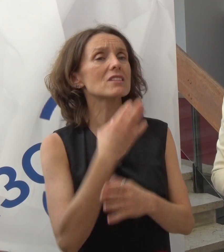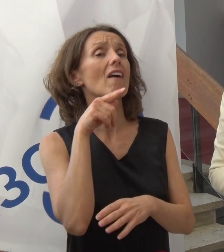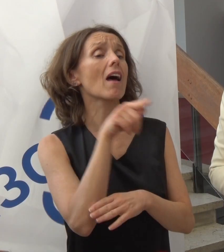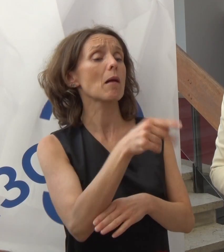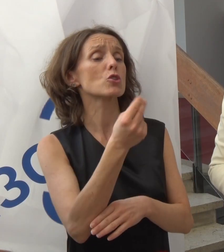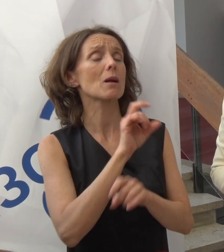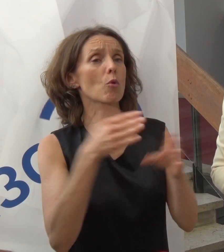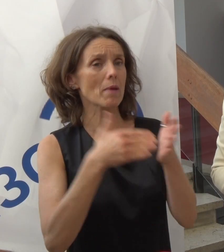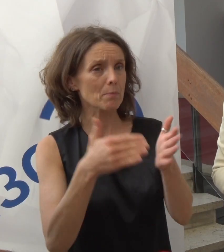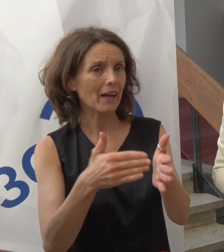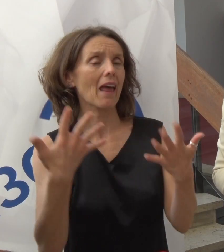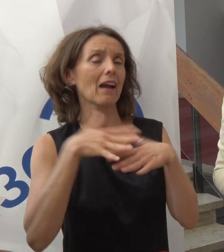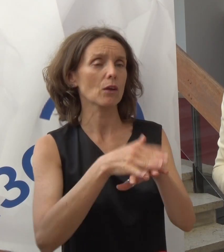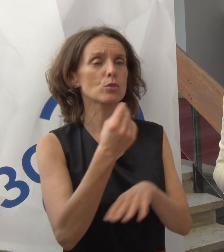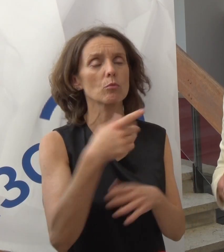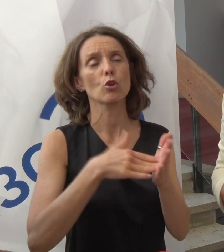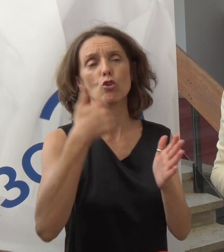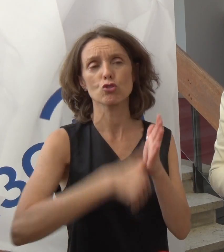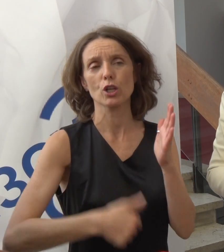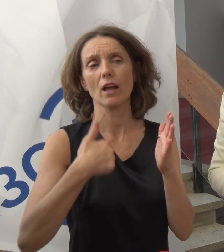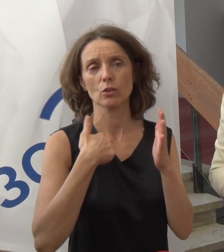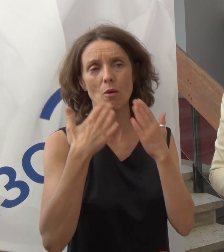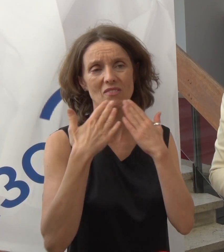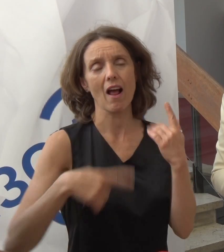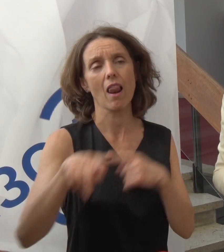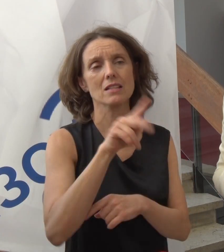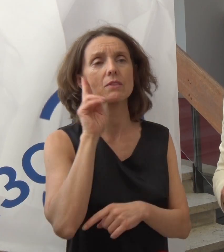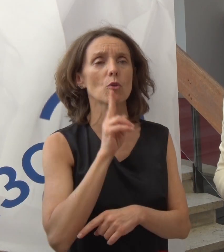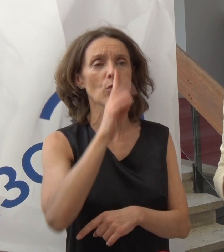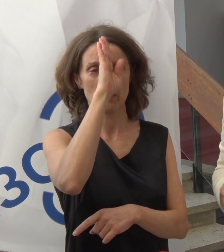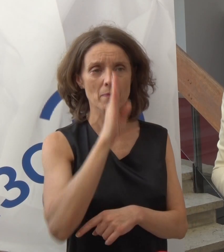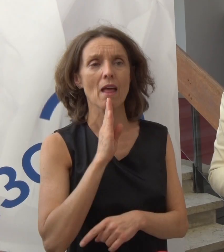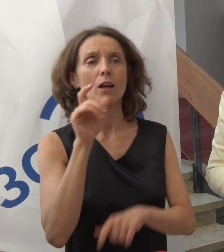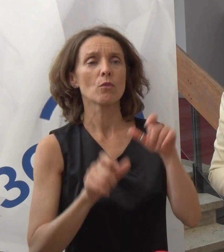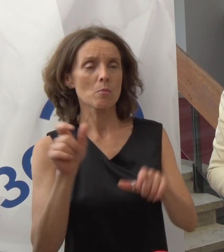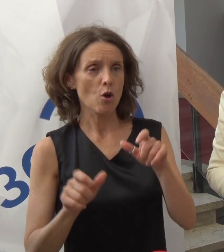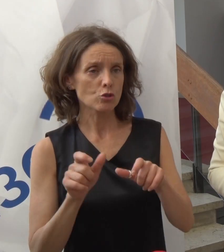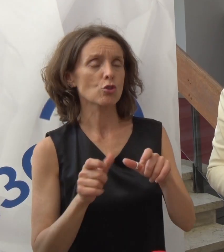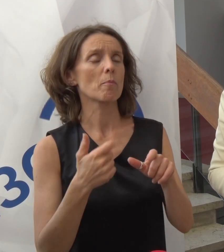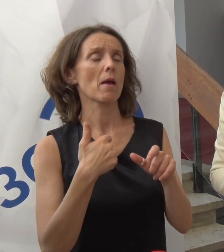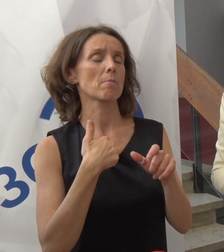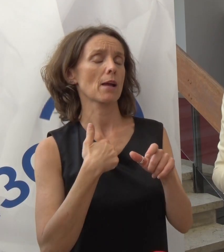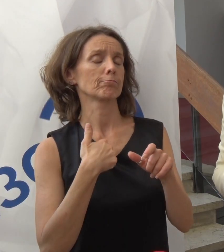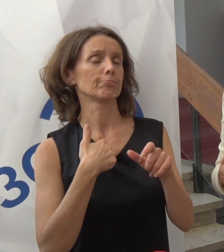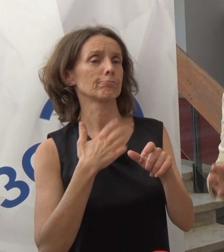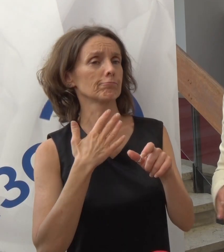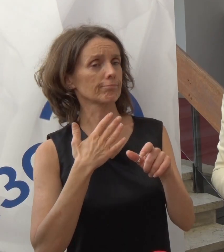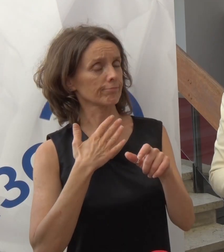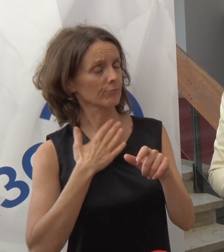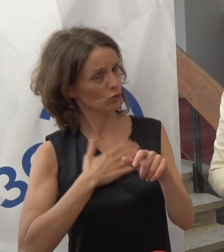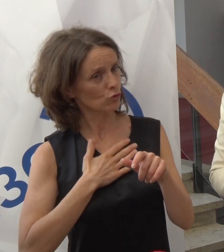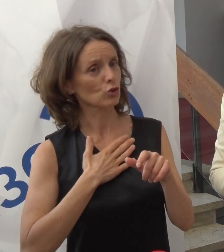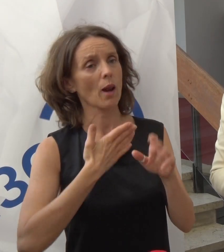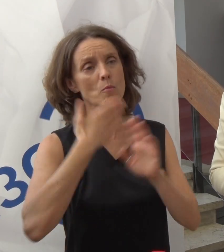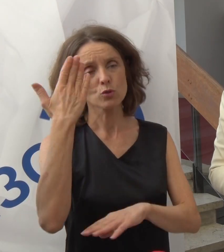Srbiju. Zahvaljujem se još jednom svim gluvim i naglovim osobama i želim vam uspešnu